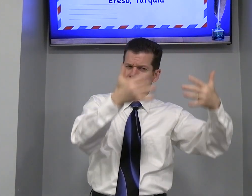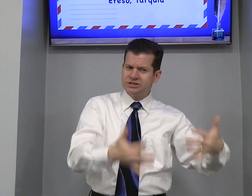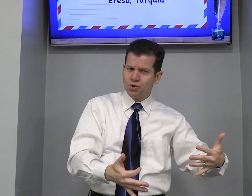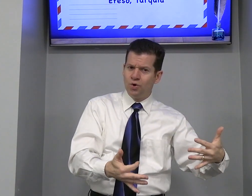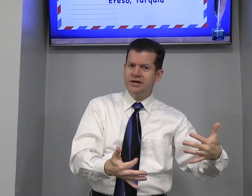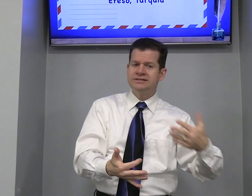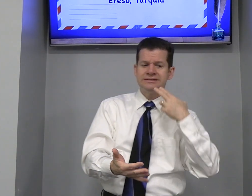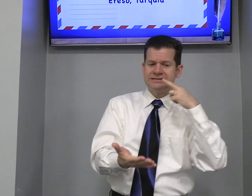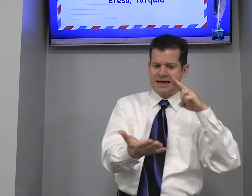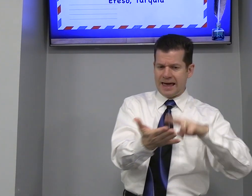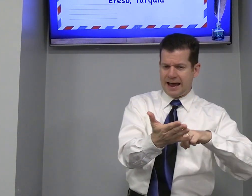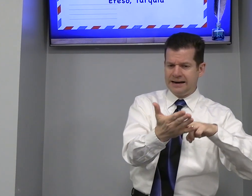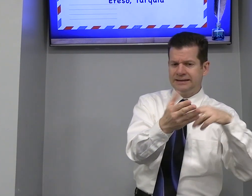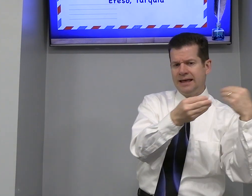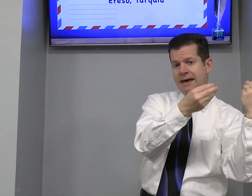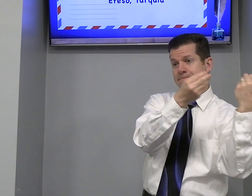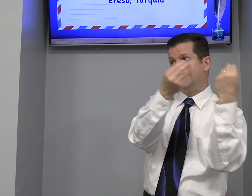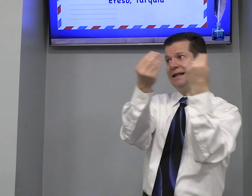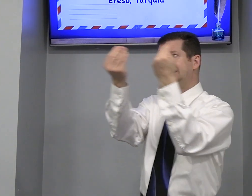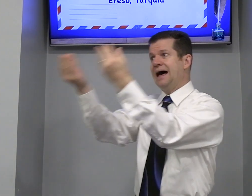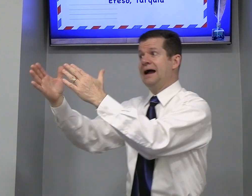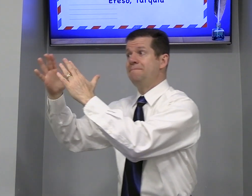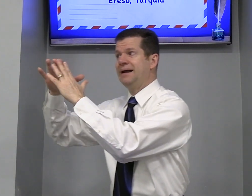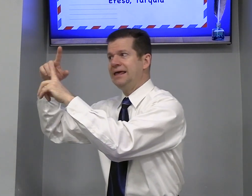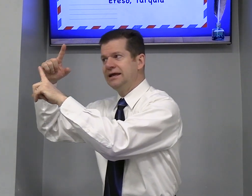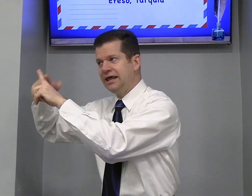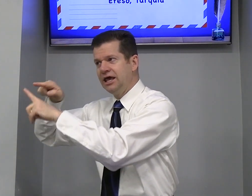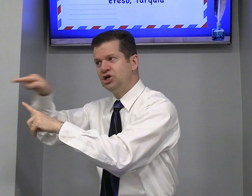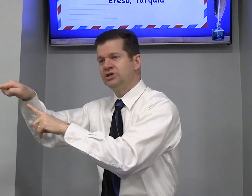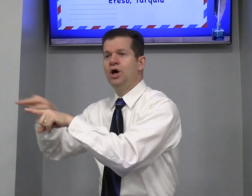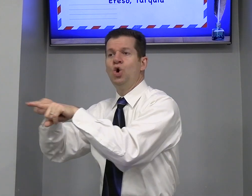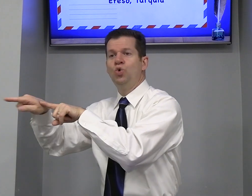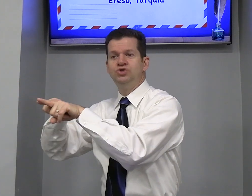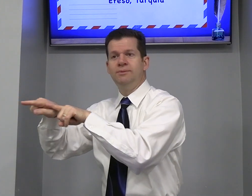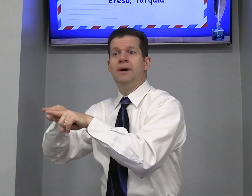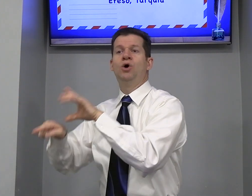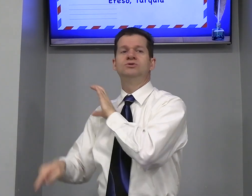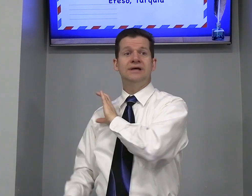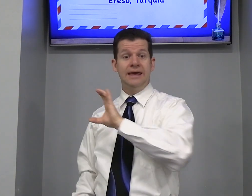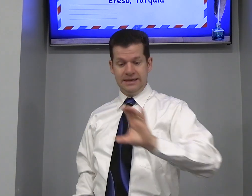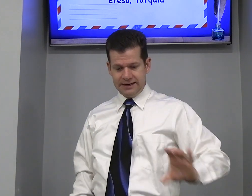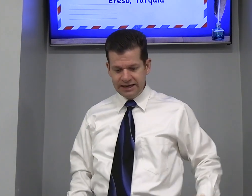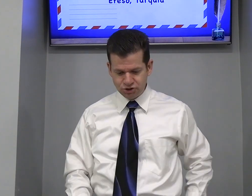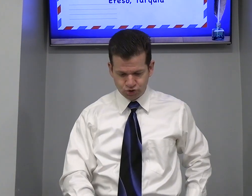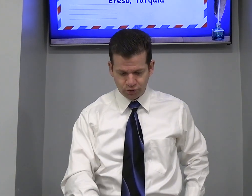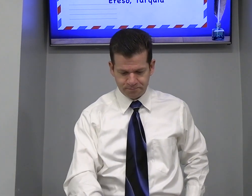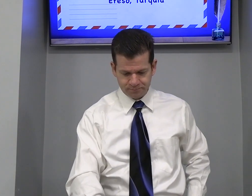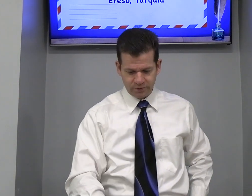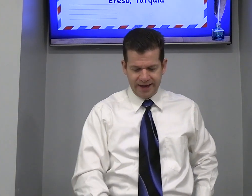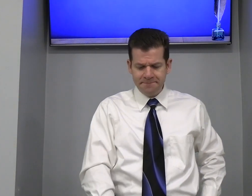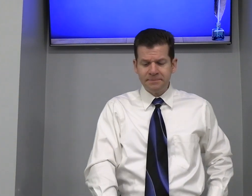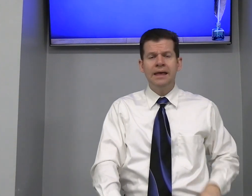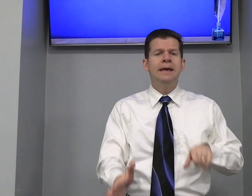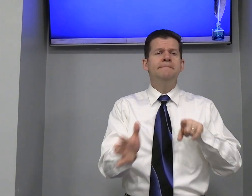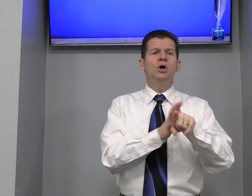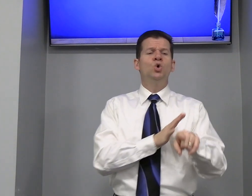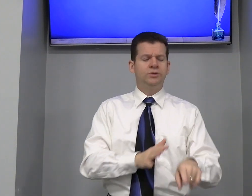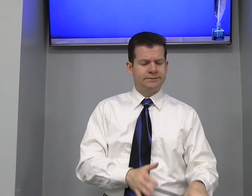muitas coisas Essa carta para dar para a igreja Para os irmãos em Cristo Ok? Pergunta